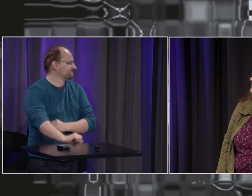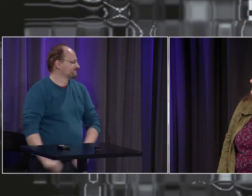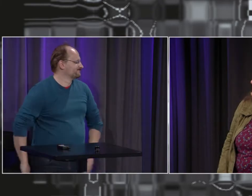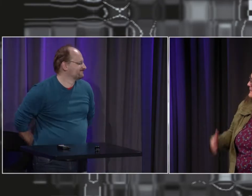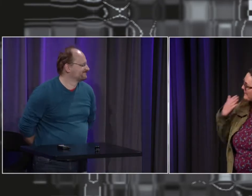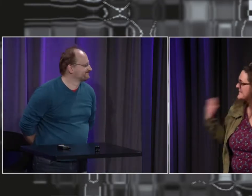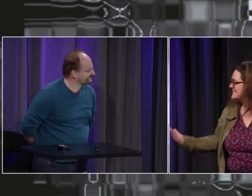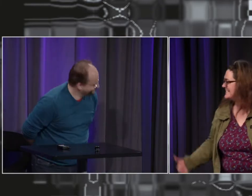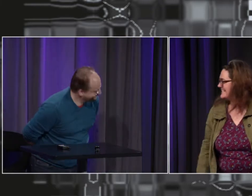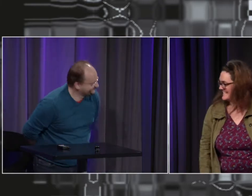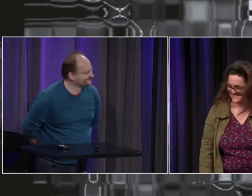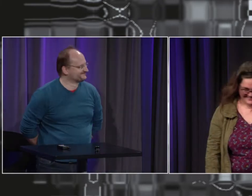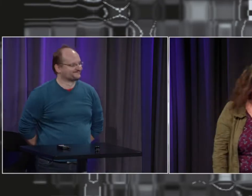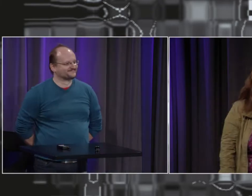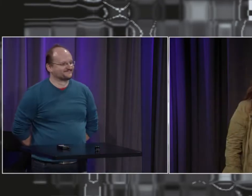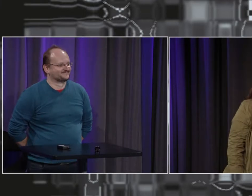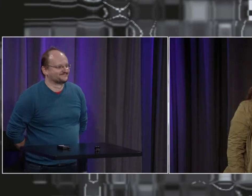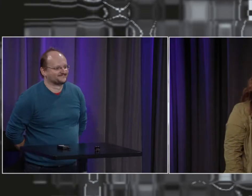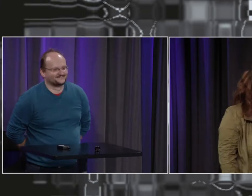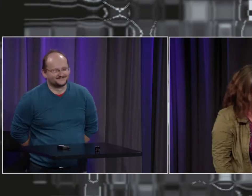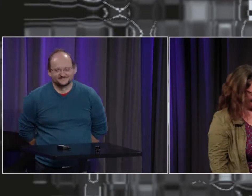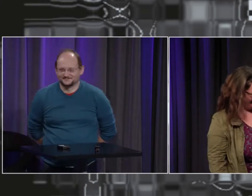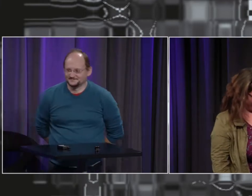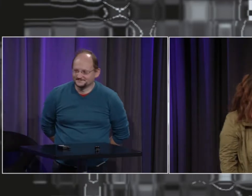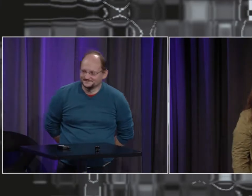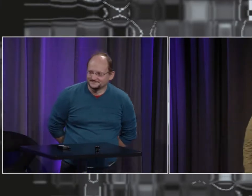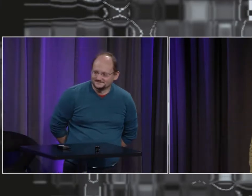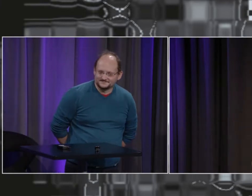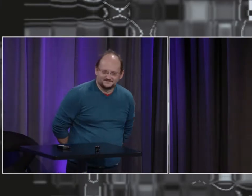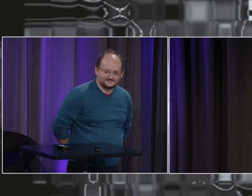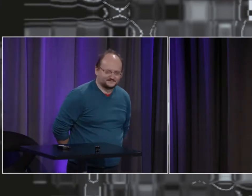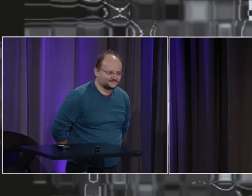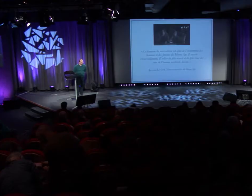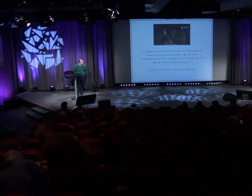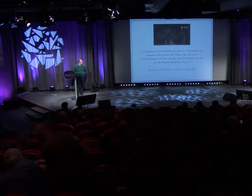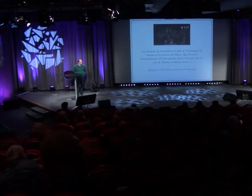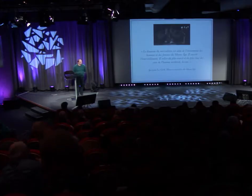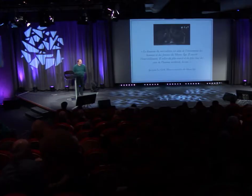peut dire c'est le rapport entre les gens et l'acceptation de la différence de la maladie